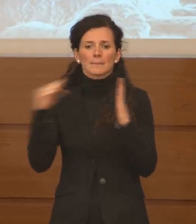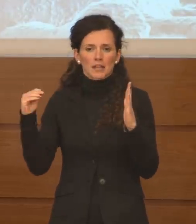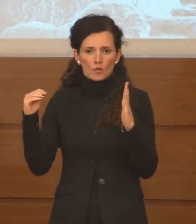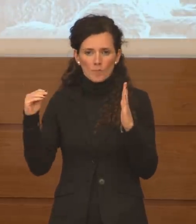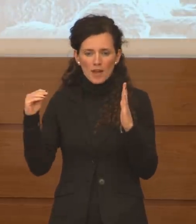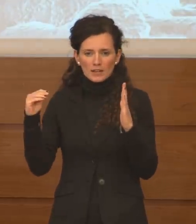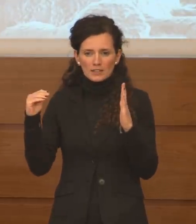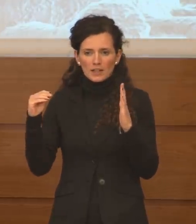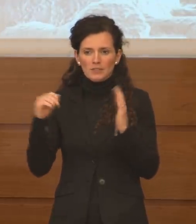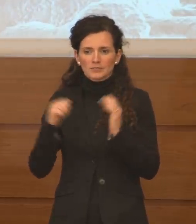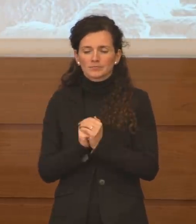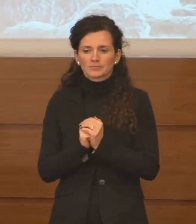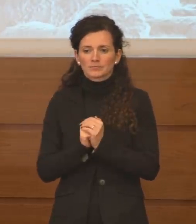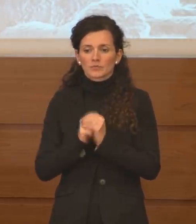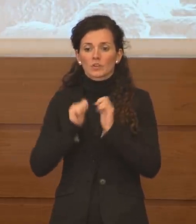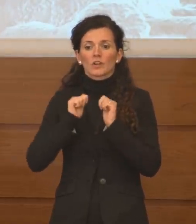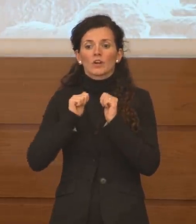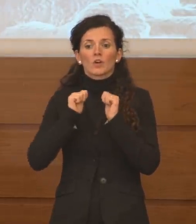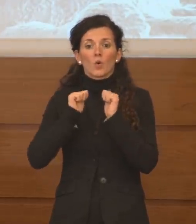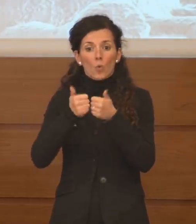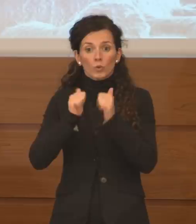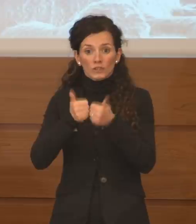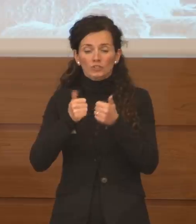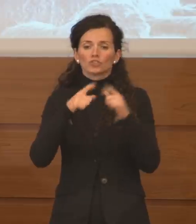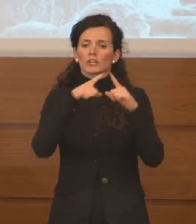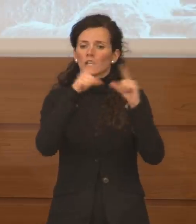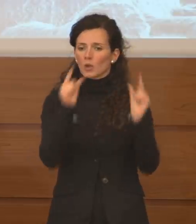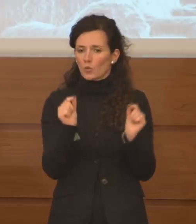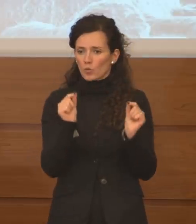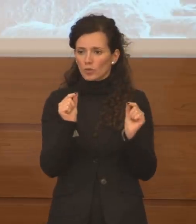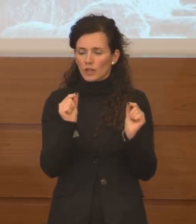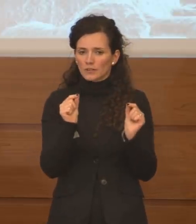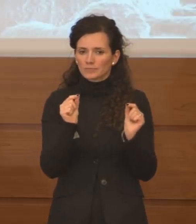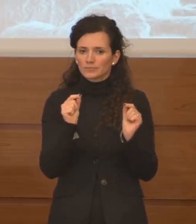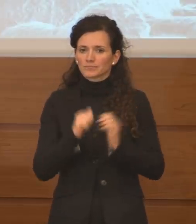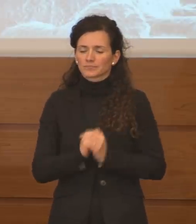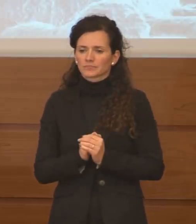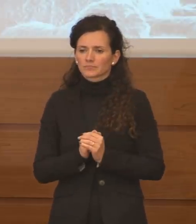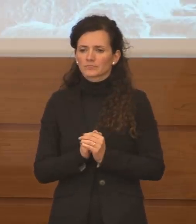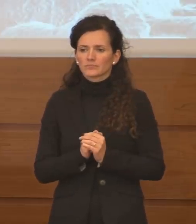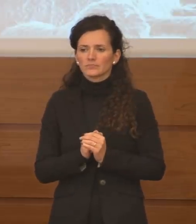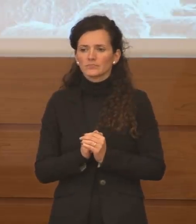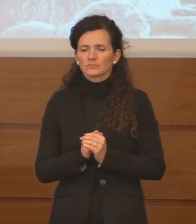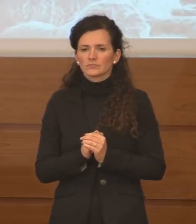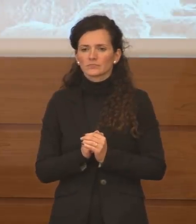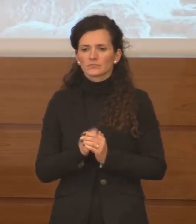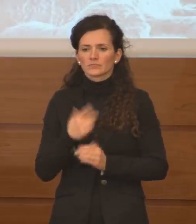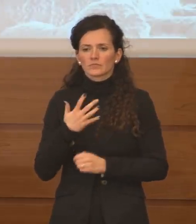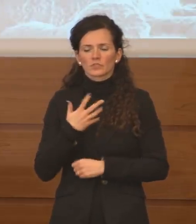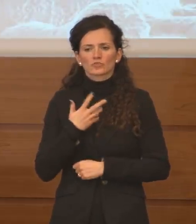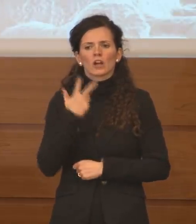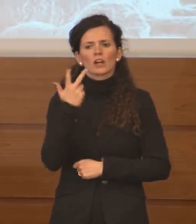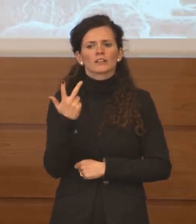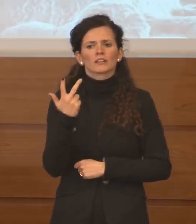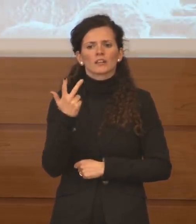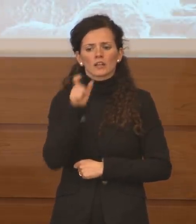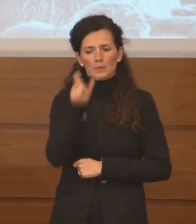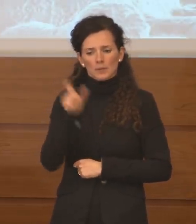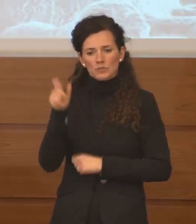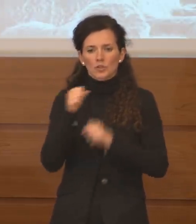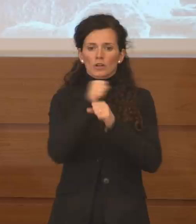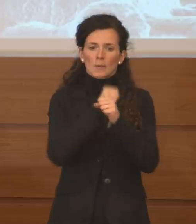11 Liguria e poi rimangono 3 rispettivamente